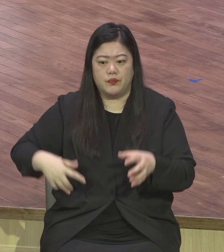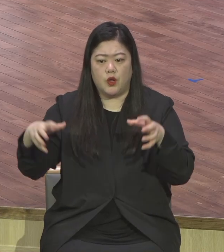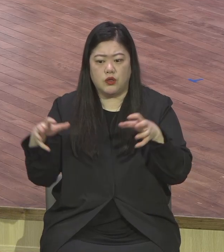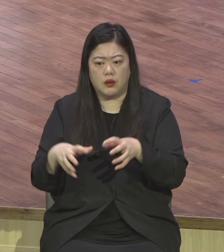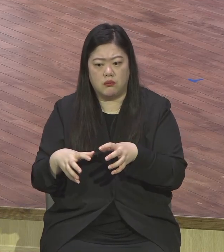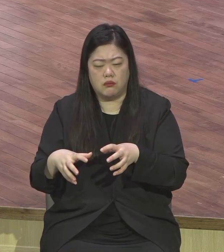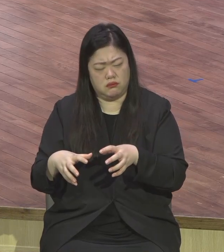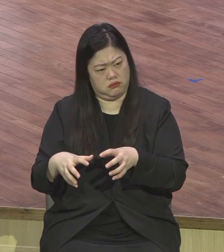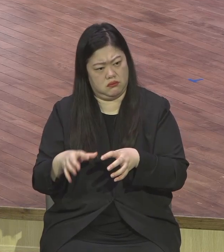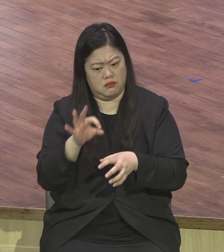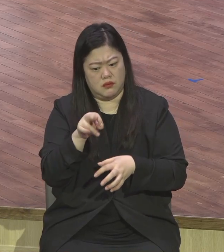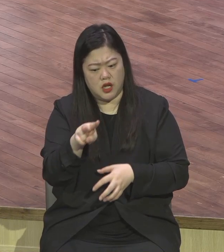한몸